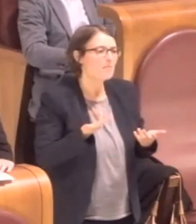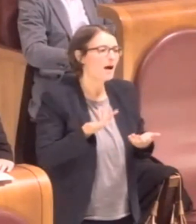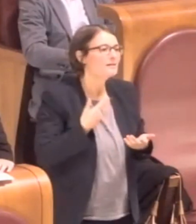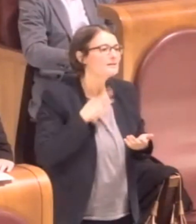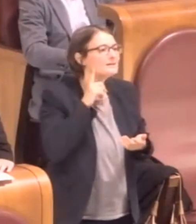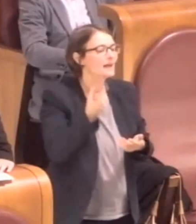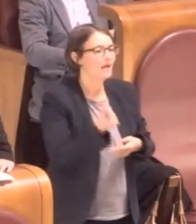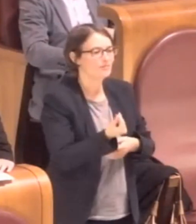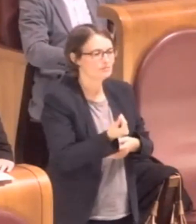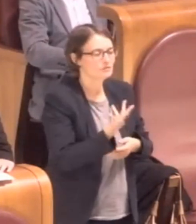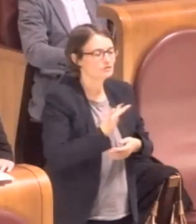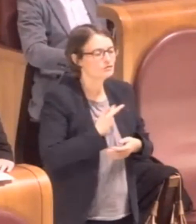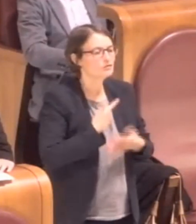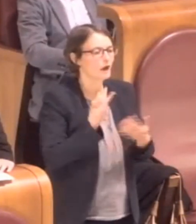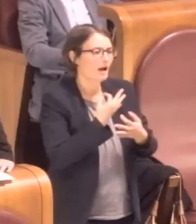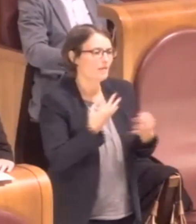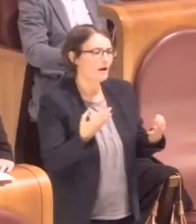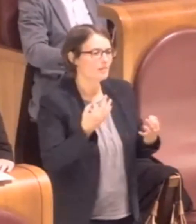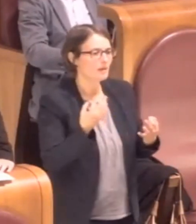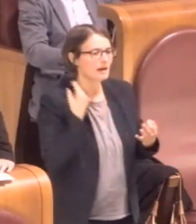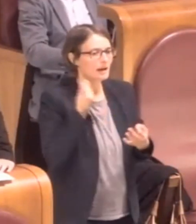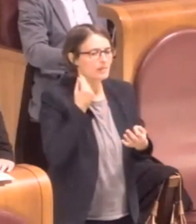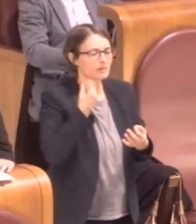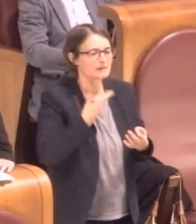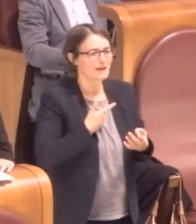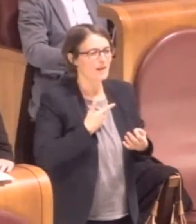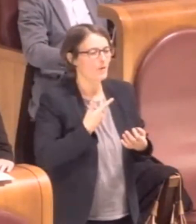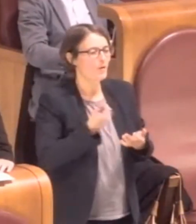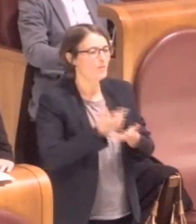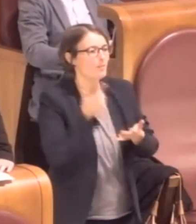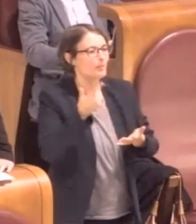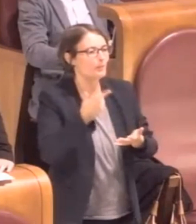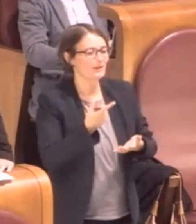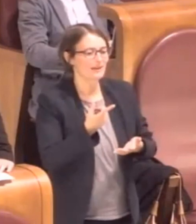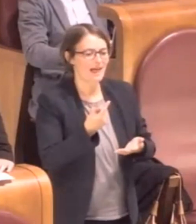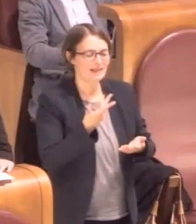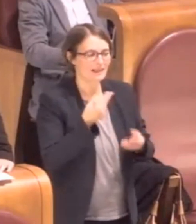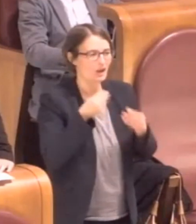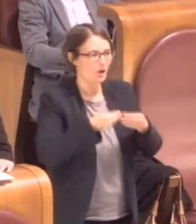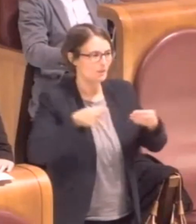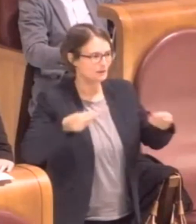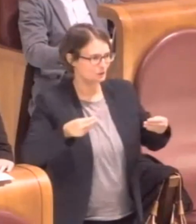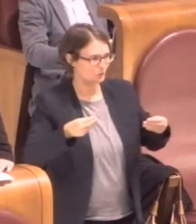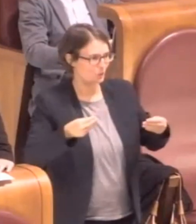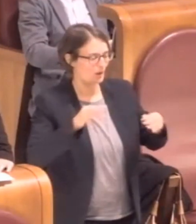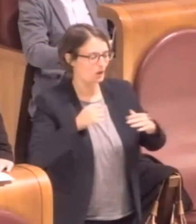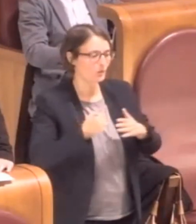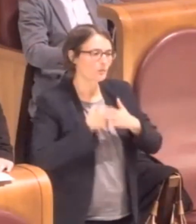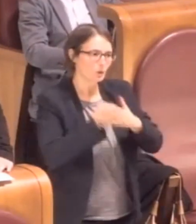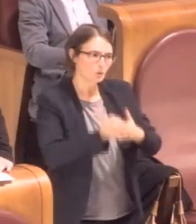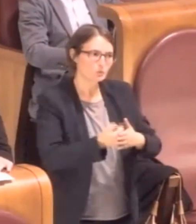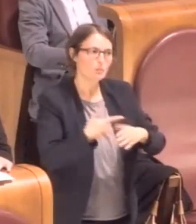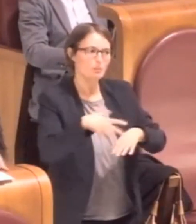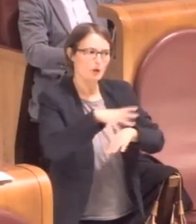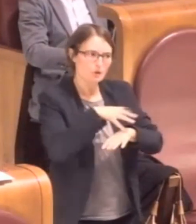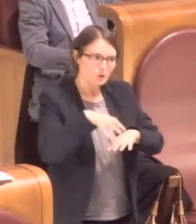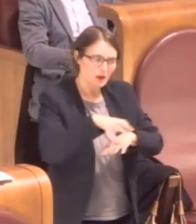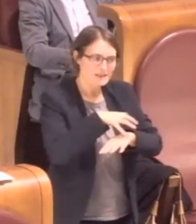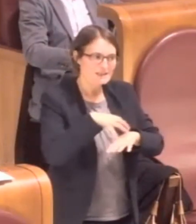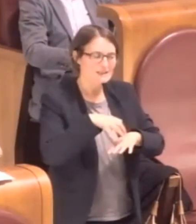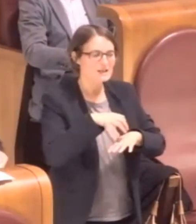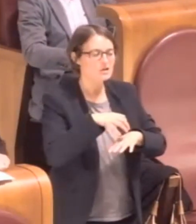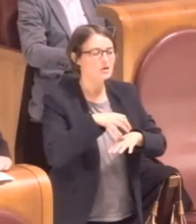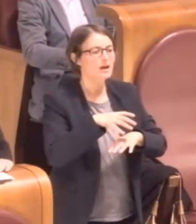importante avere questo strumento a supporto sia della commissione che dell'assessorato per dare nuova apertura e un supporto diretto a queste